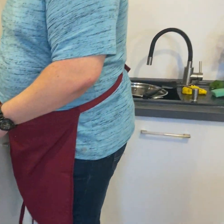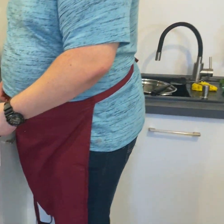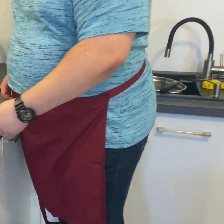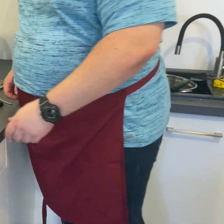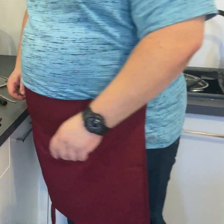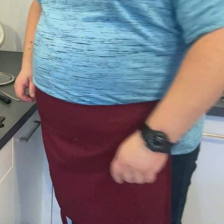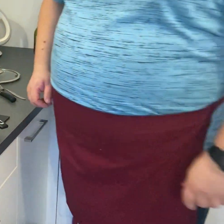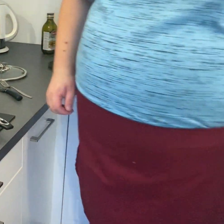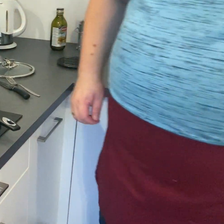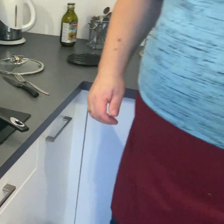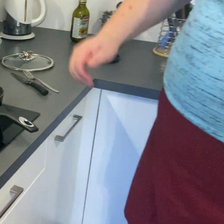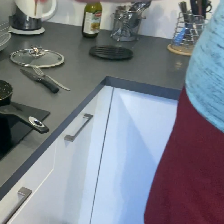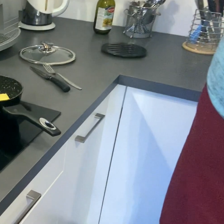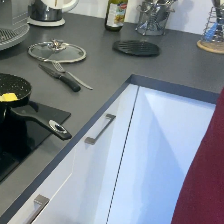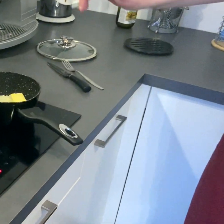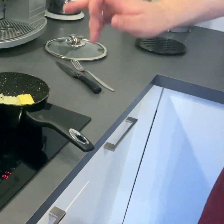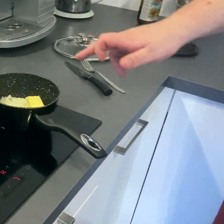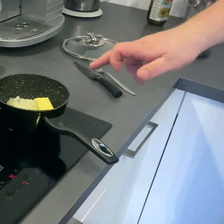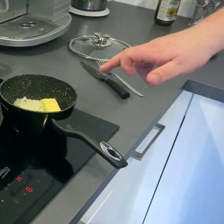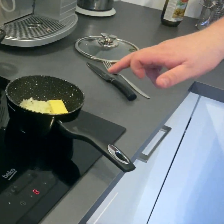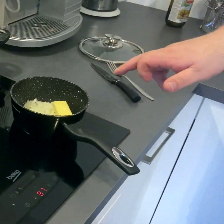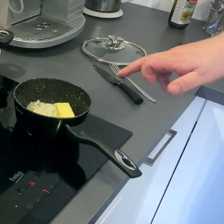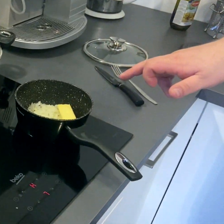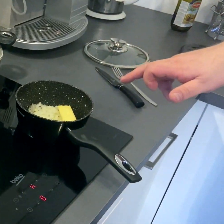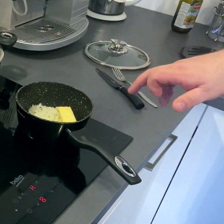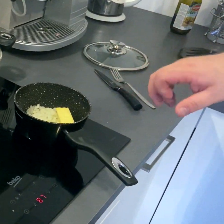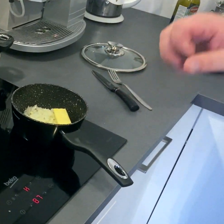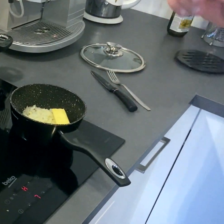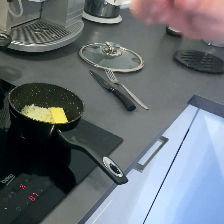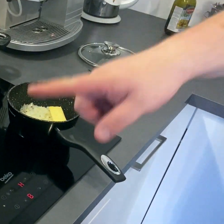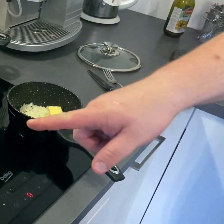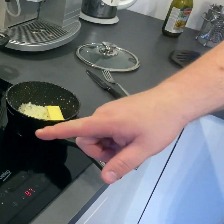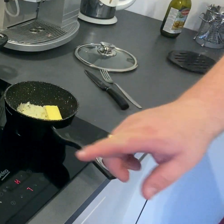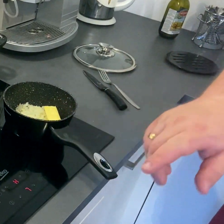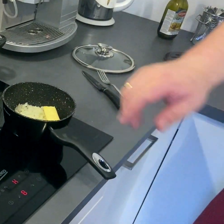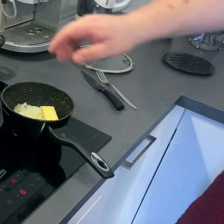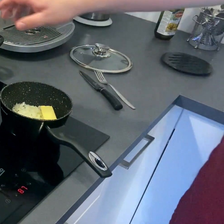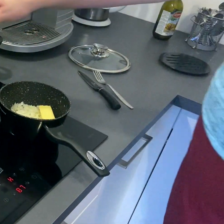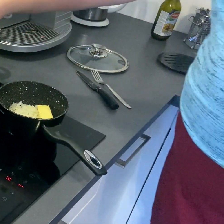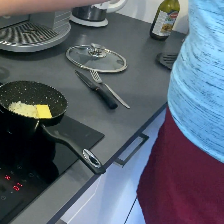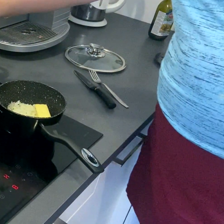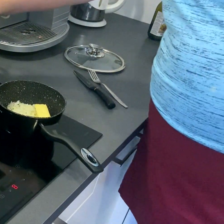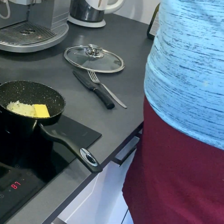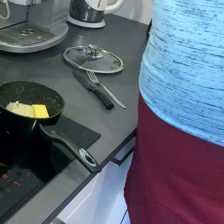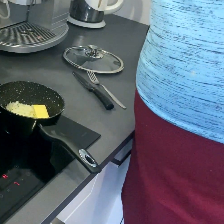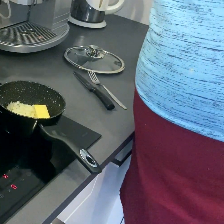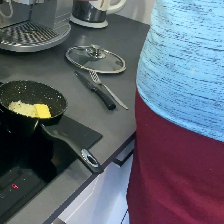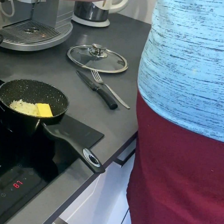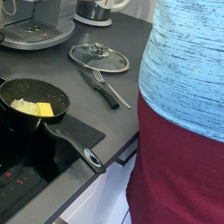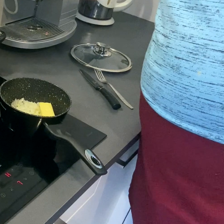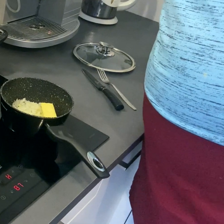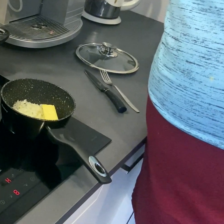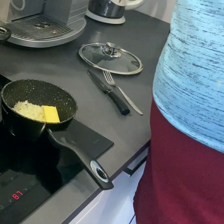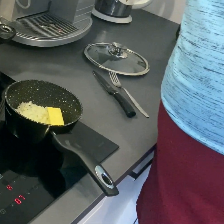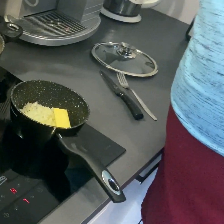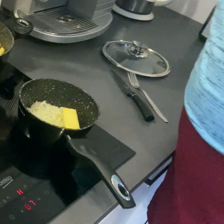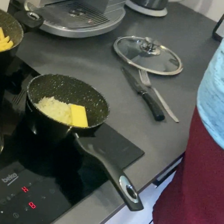Mamy cebulkę pokrojoną w kostkę. Śmietanę. I przygotowany makaron